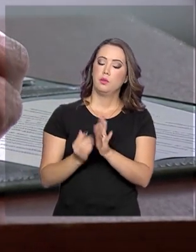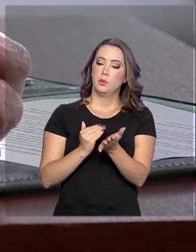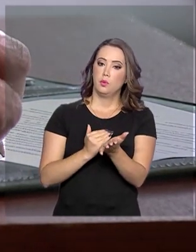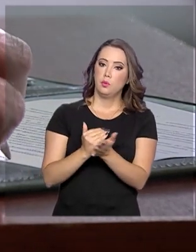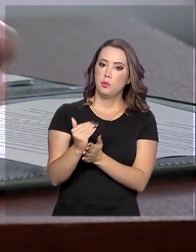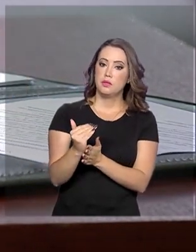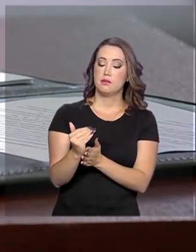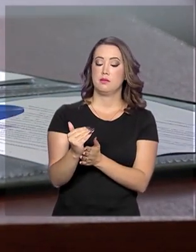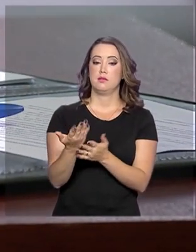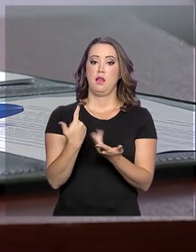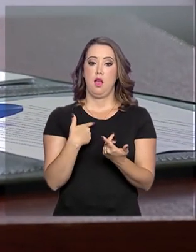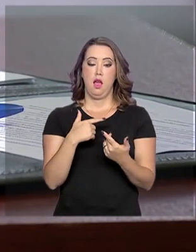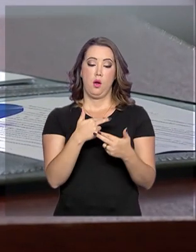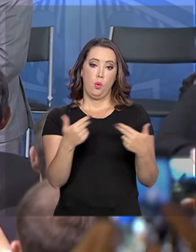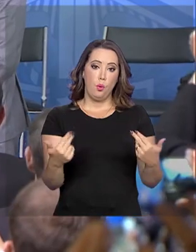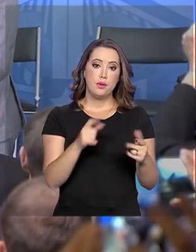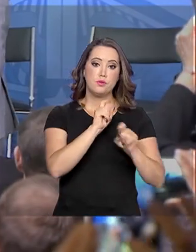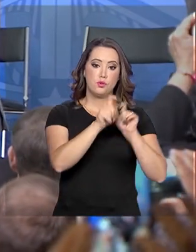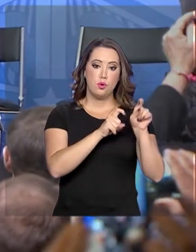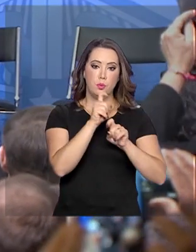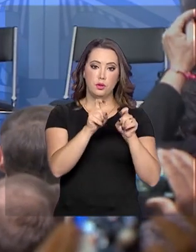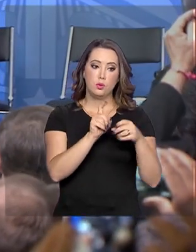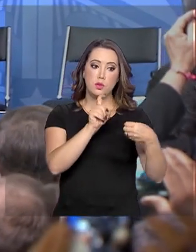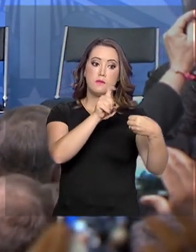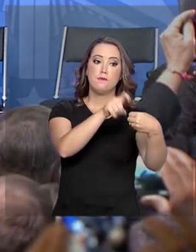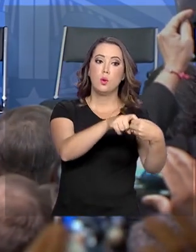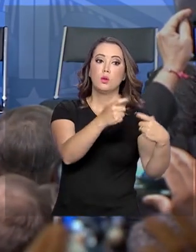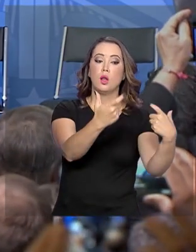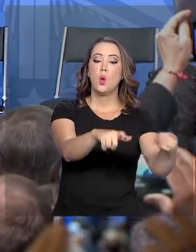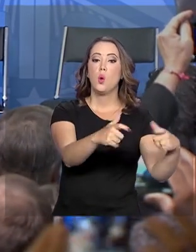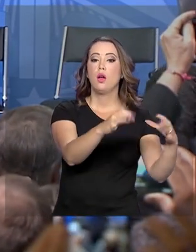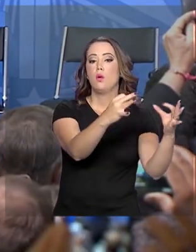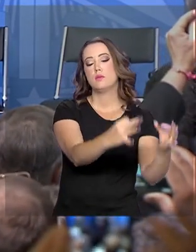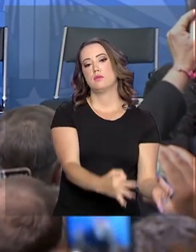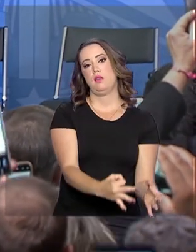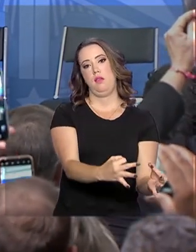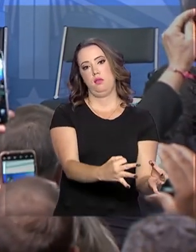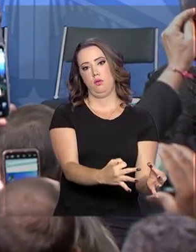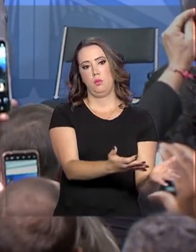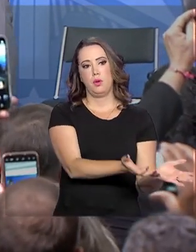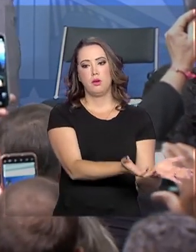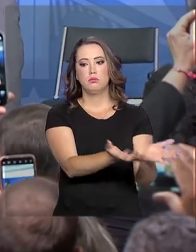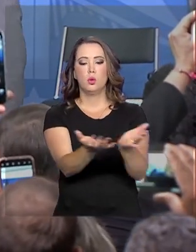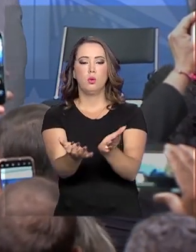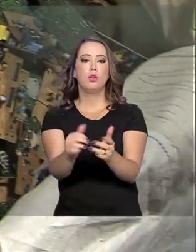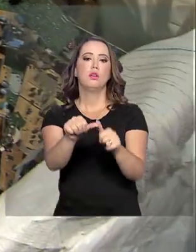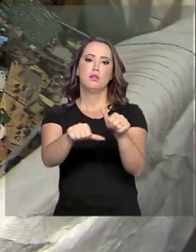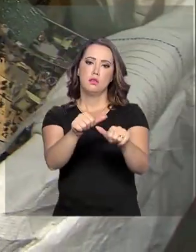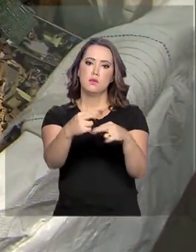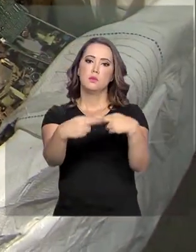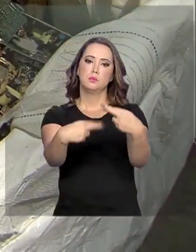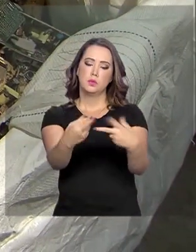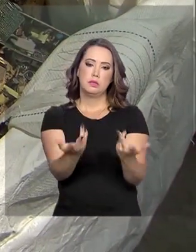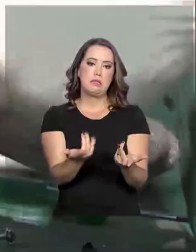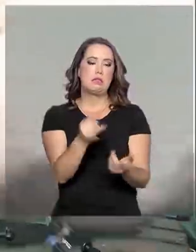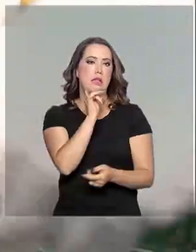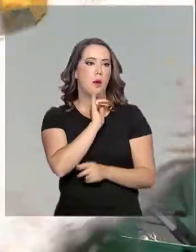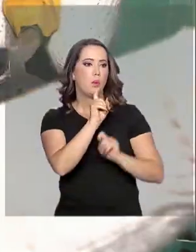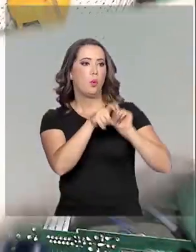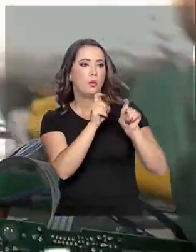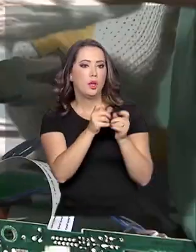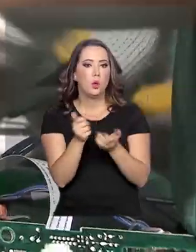logística reversa de eletroeletrônicos. A ideia é criar mais pontos de coleta de lixo eletrônico, como computadores,